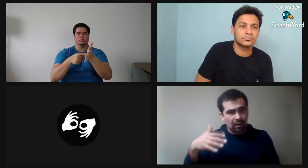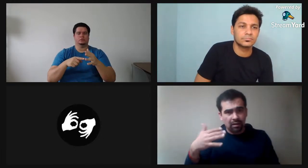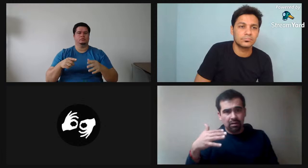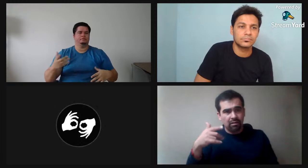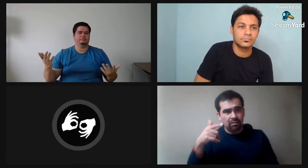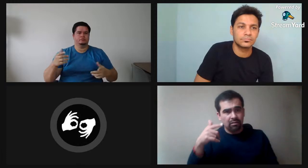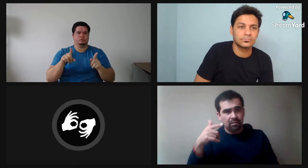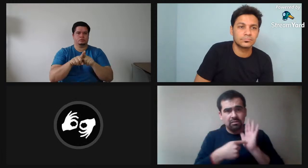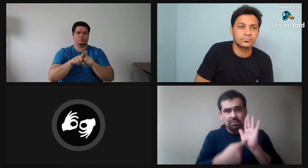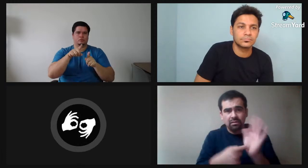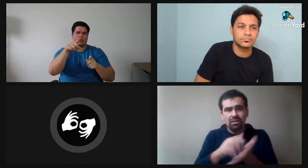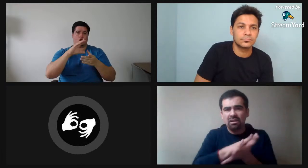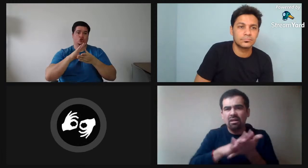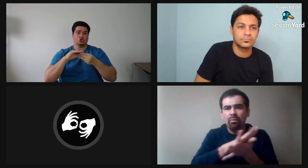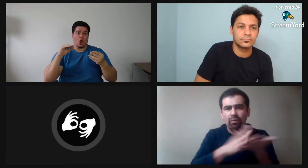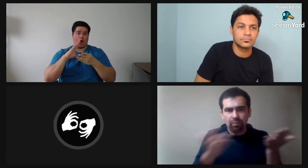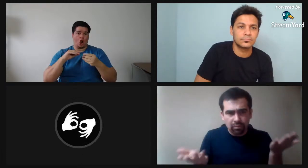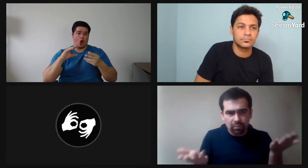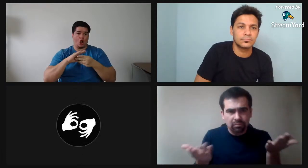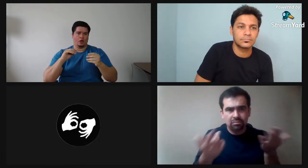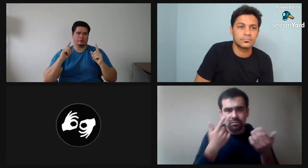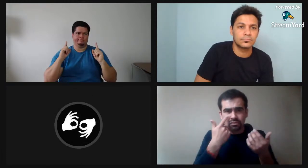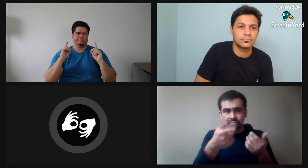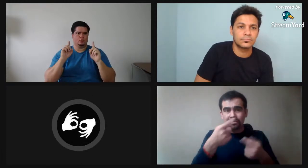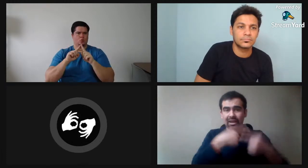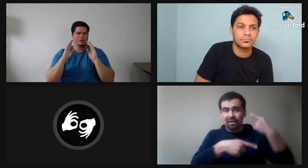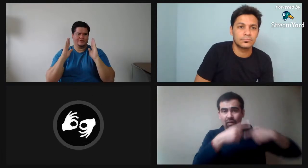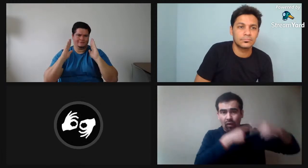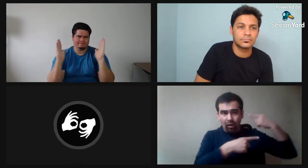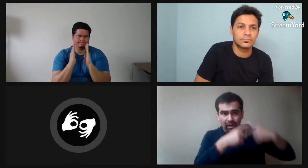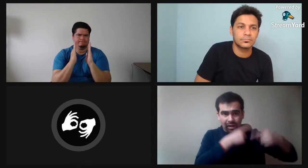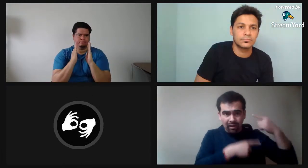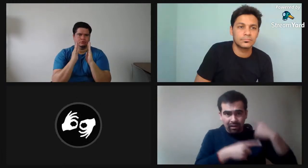La verdad, el ritmo es muy importante. Es muy importante mostrarlo.